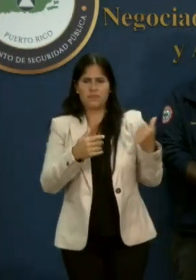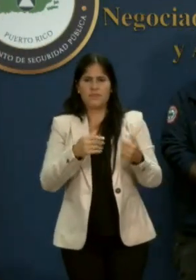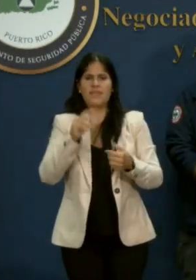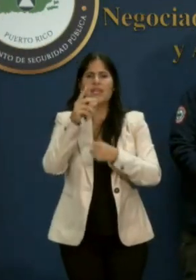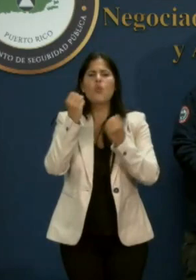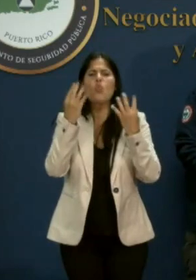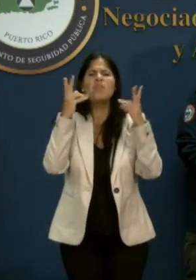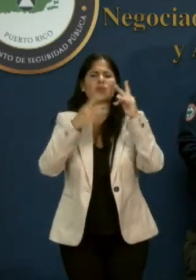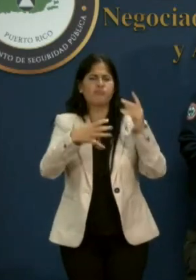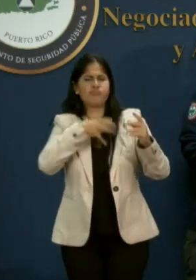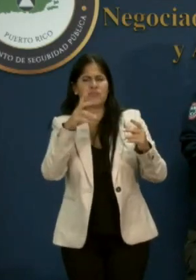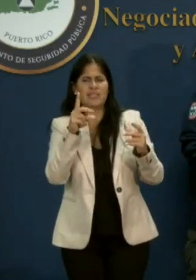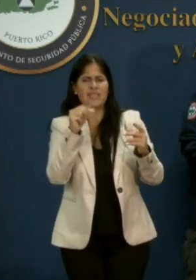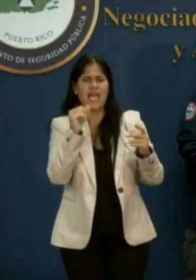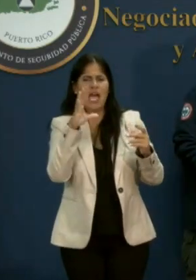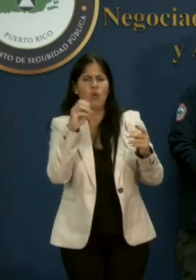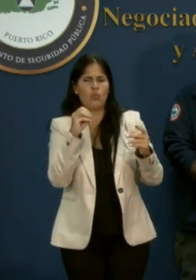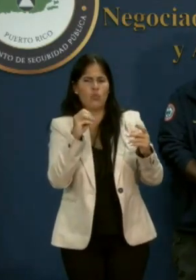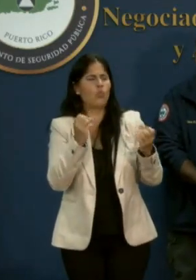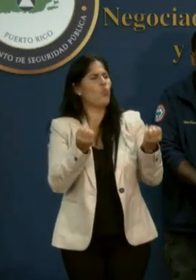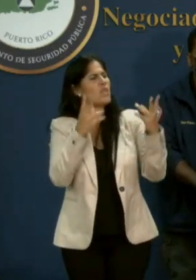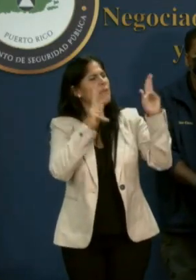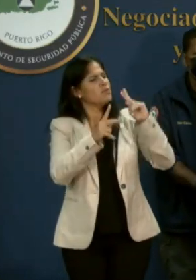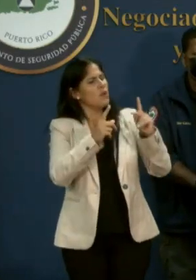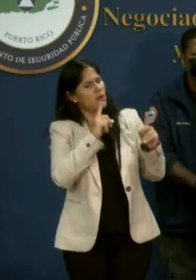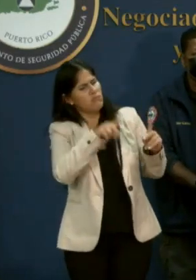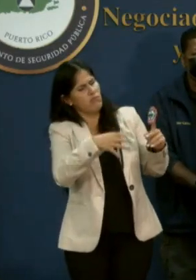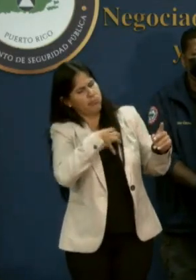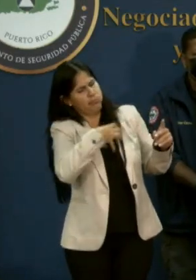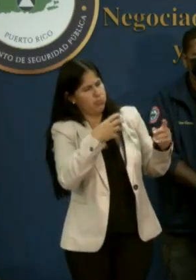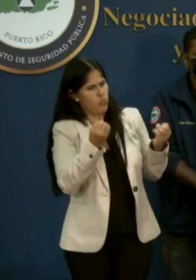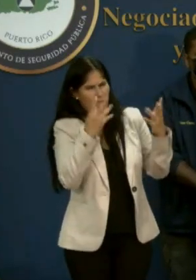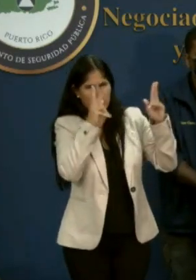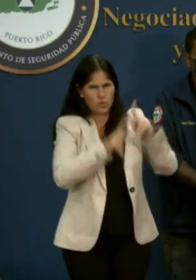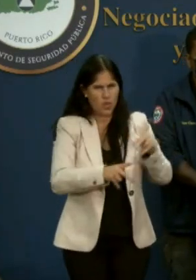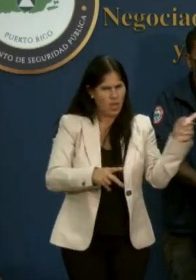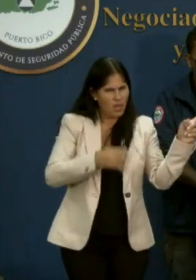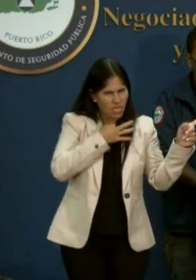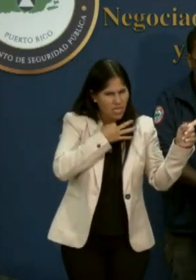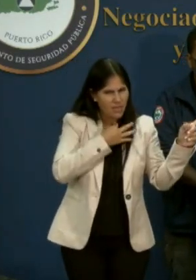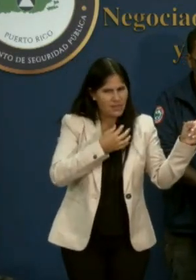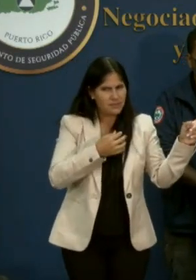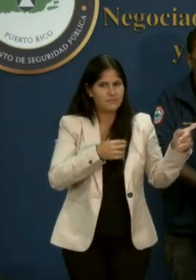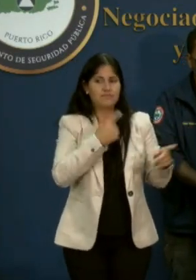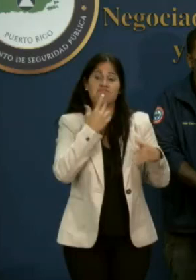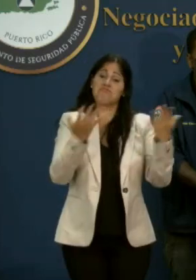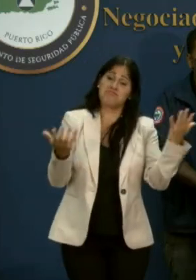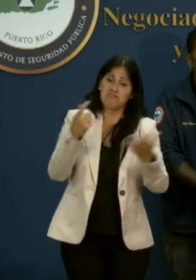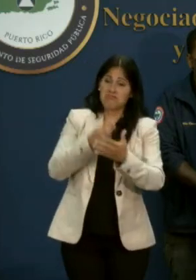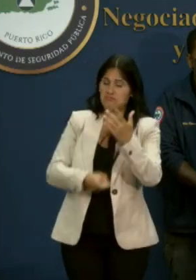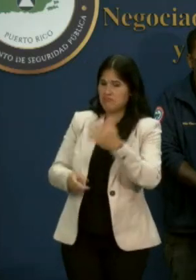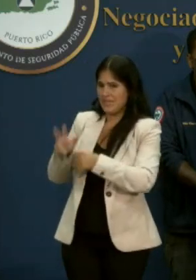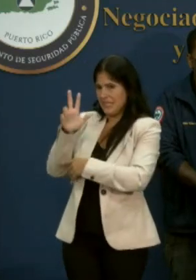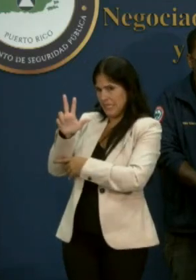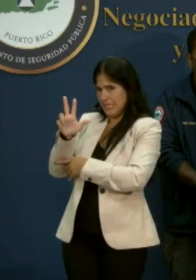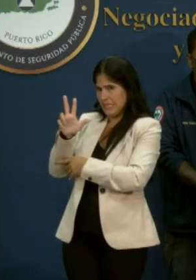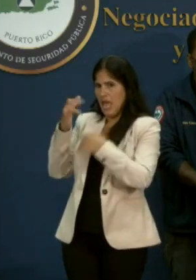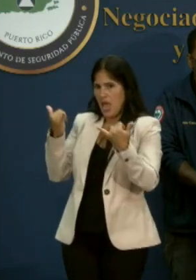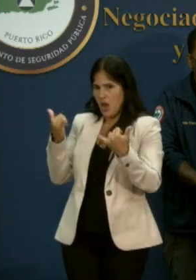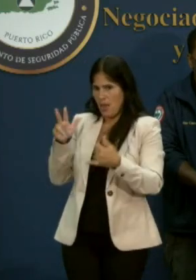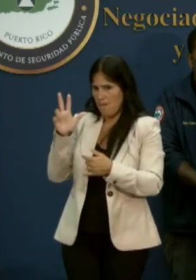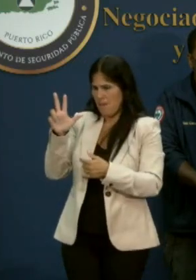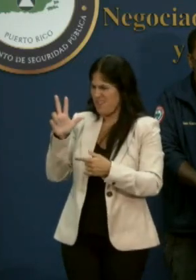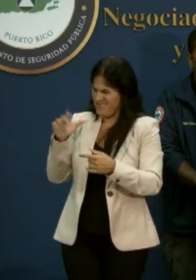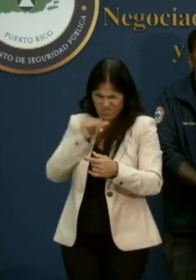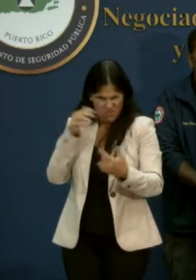Perdón. ¿Cuántas querellas? Querellas, bueno, multas tres, no relacionadas a orden de